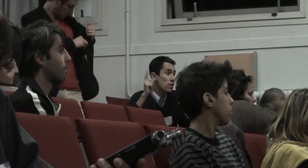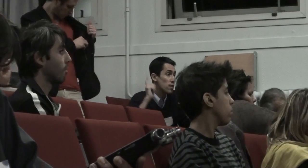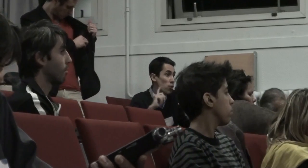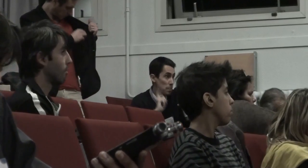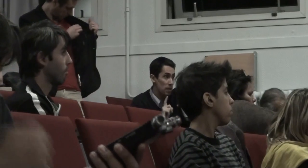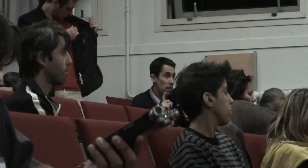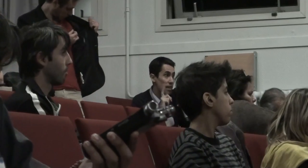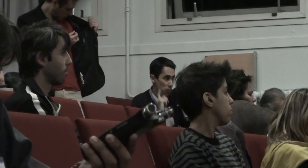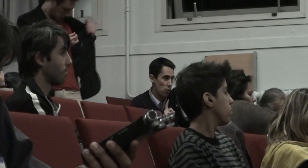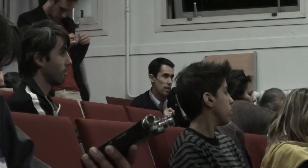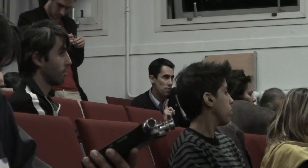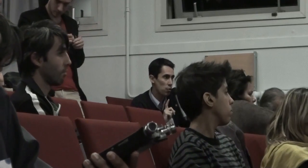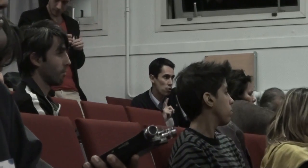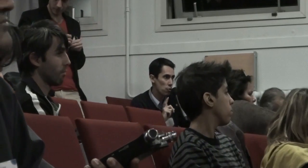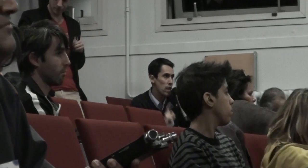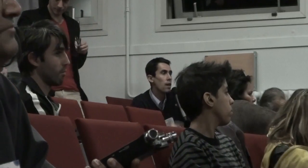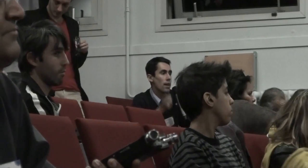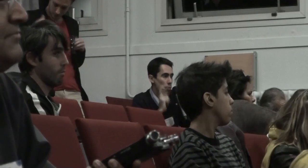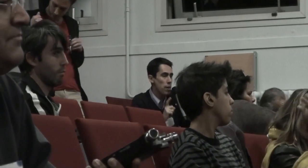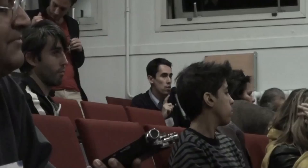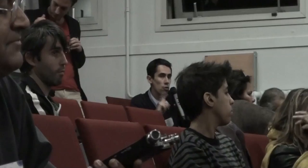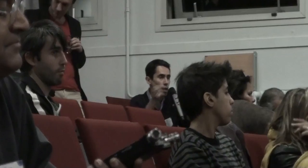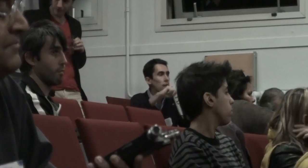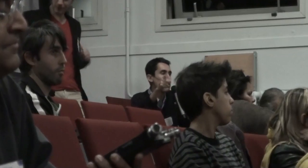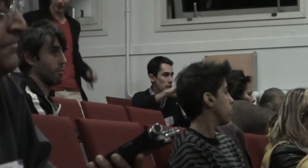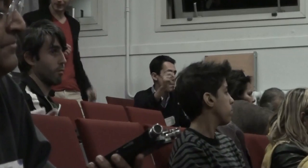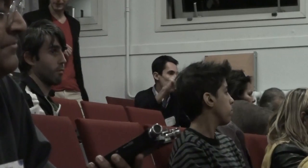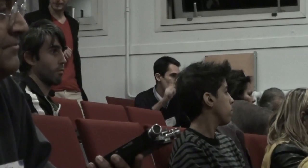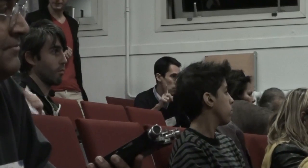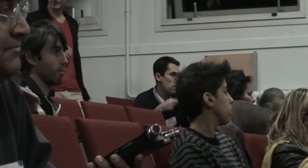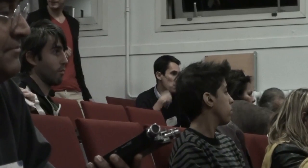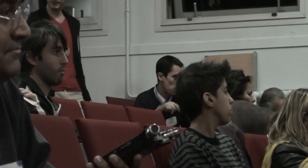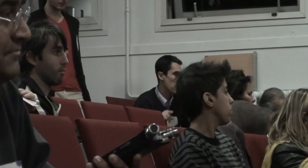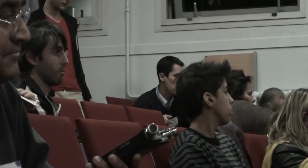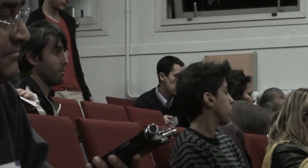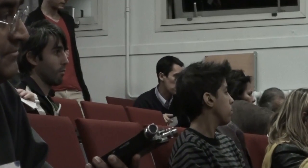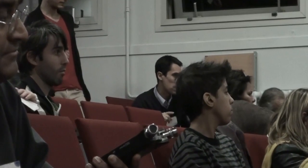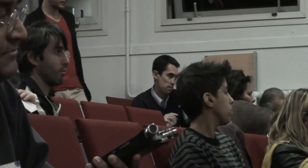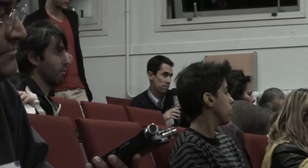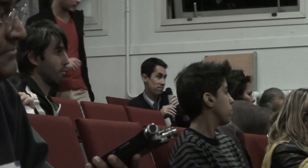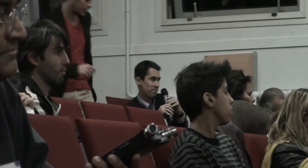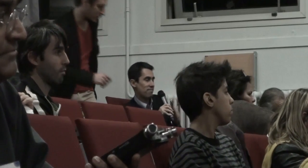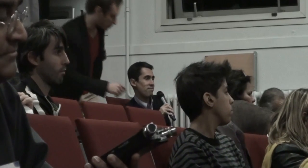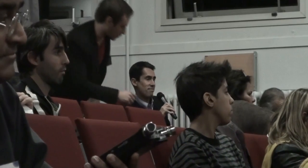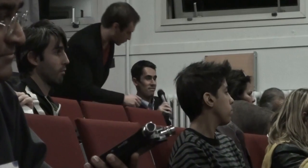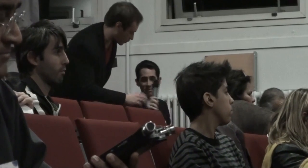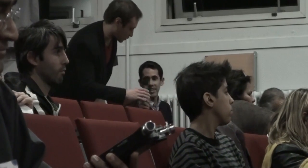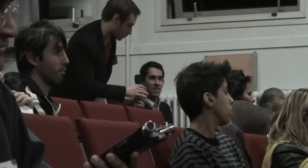que si on les privait de leur téléphone aujourd'hui la plupart des gens diront non mais c'est très bien vos théories mais moi je veux garder d'un point de vue philosophique ce que tu viens de dire c'est un